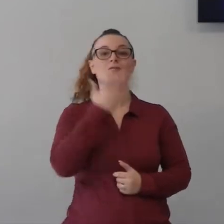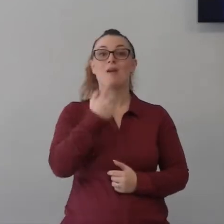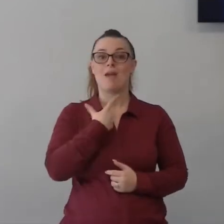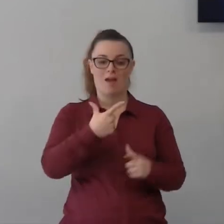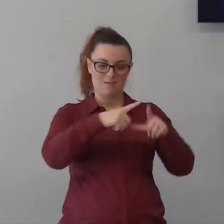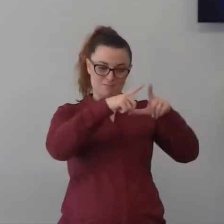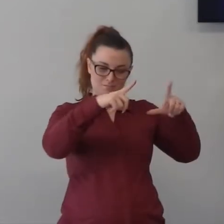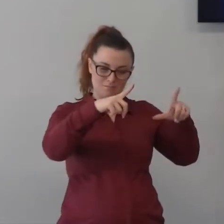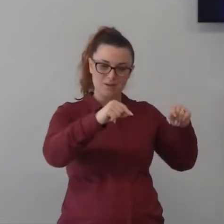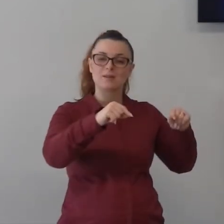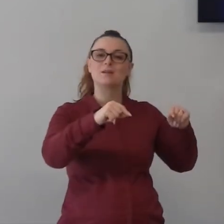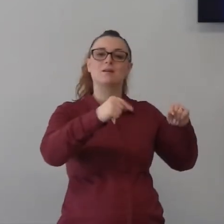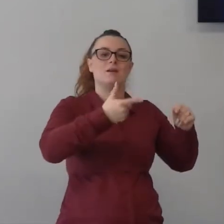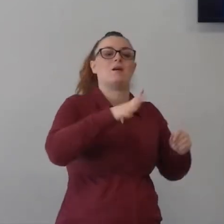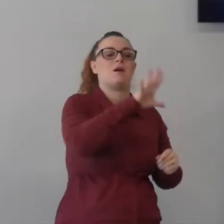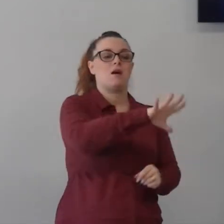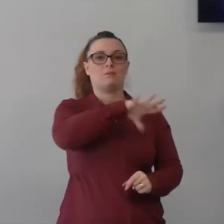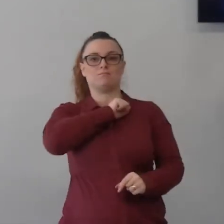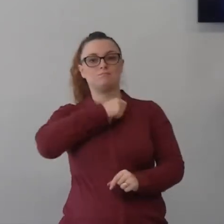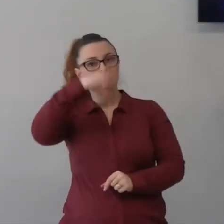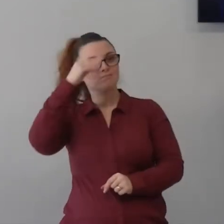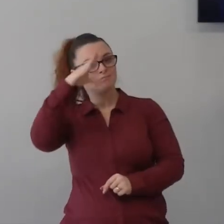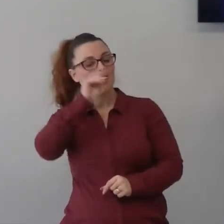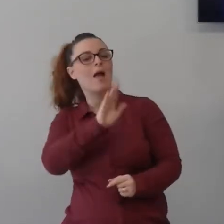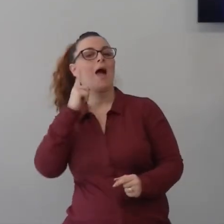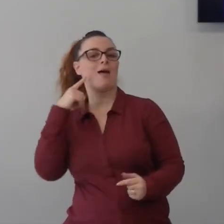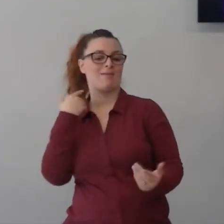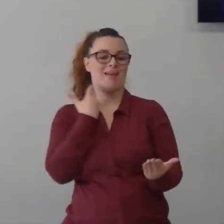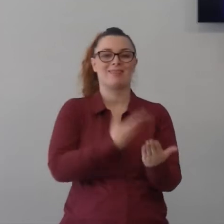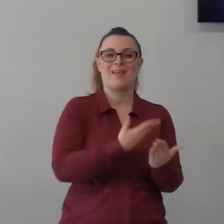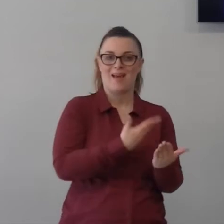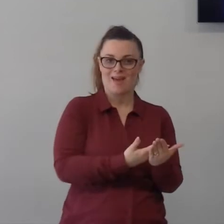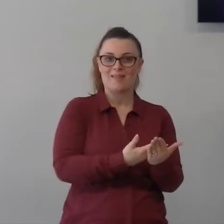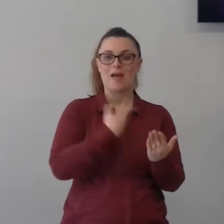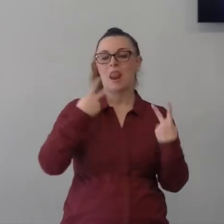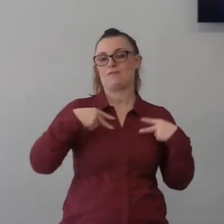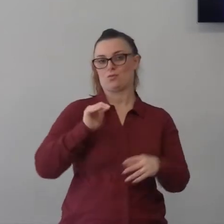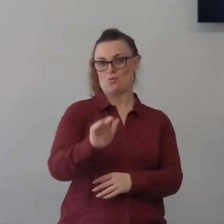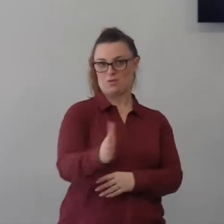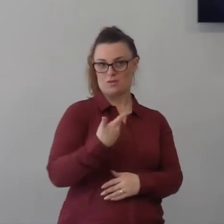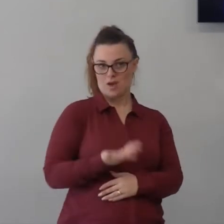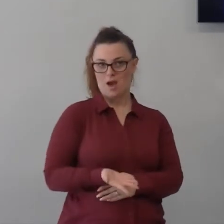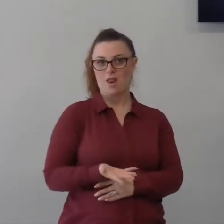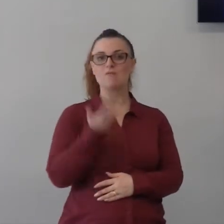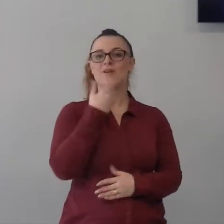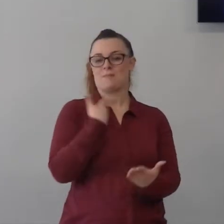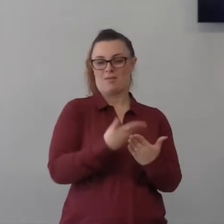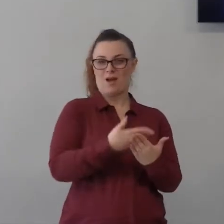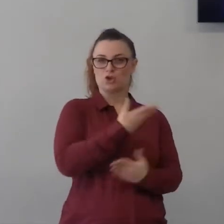in questo racconto non vi preoccupate oggi ne facciamo quattro